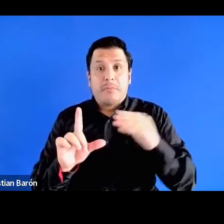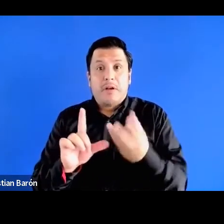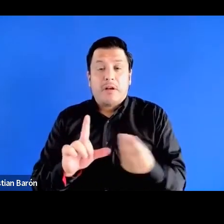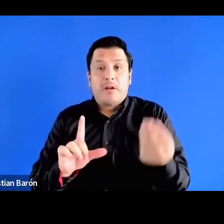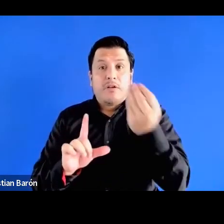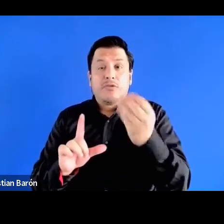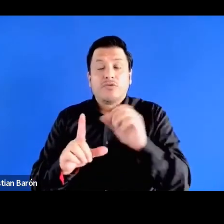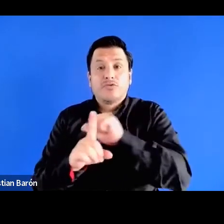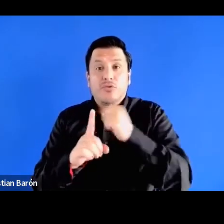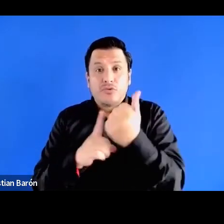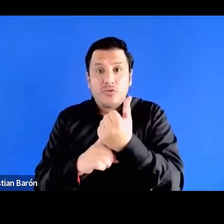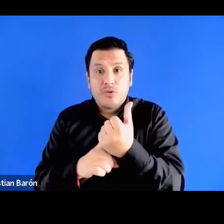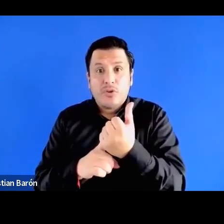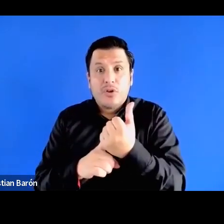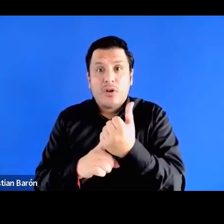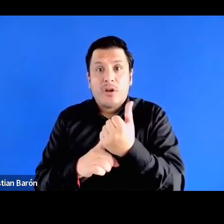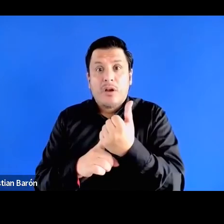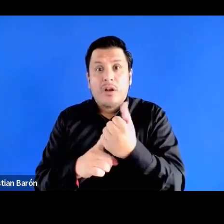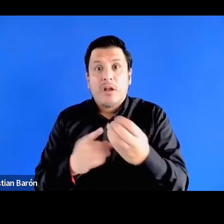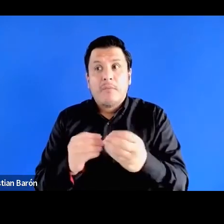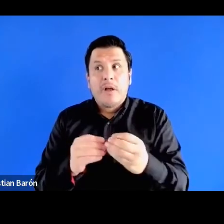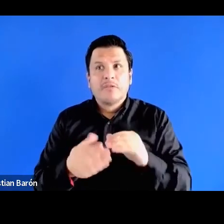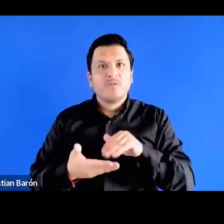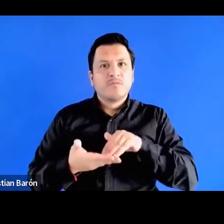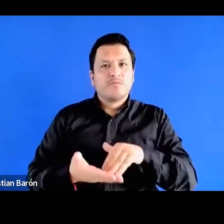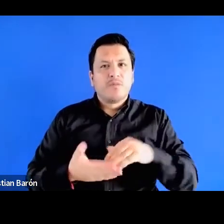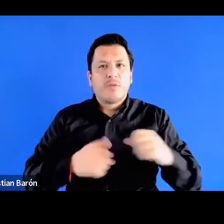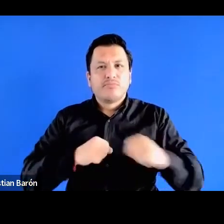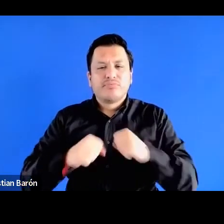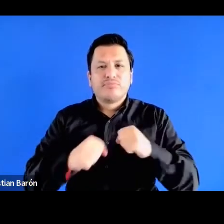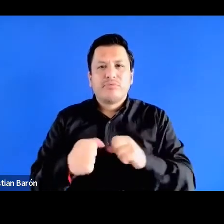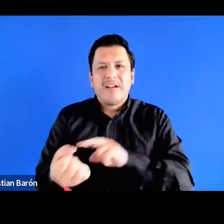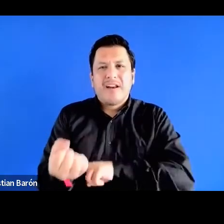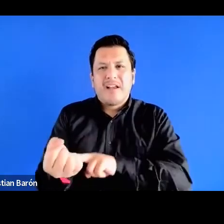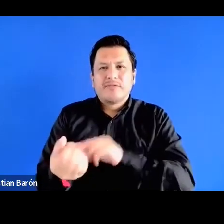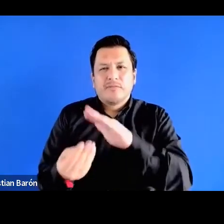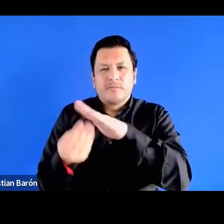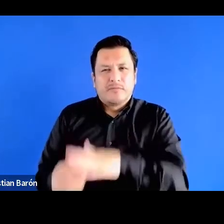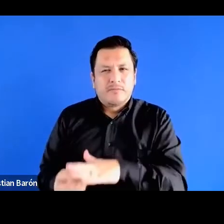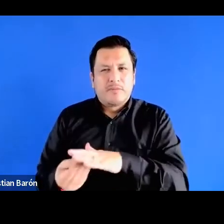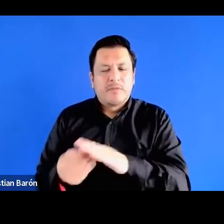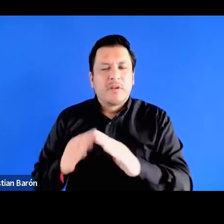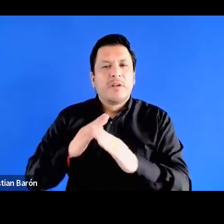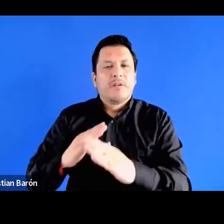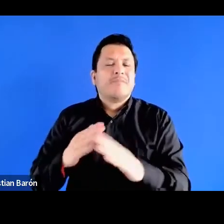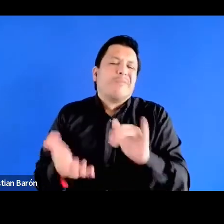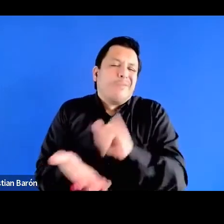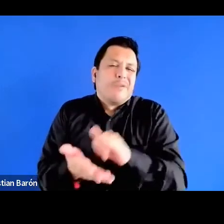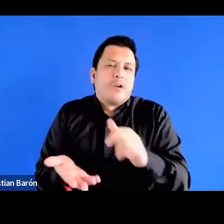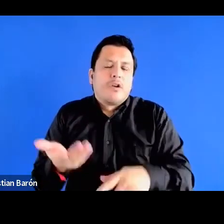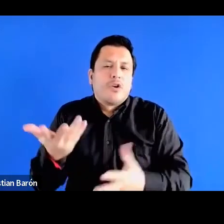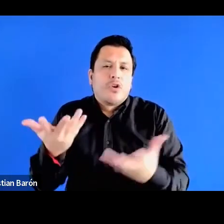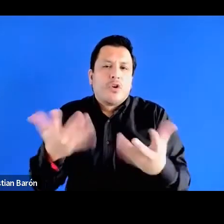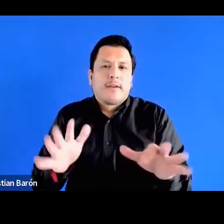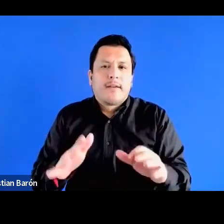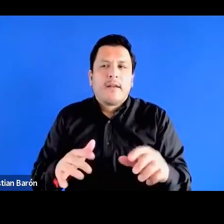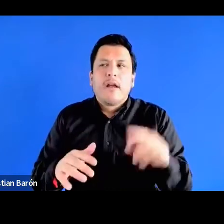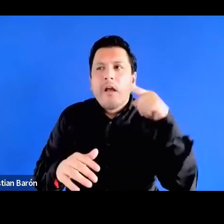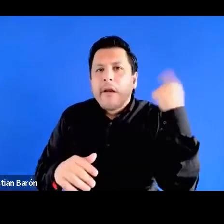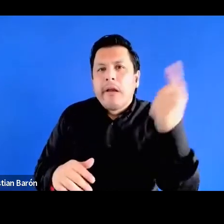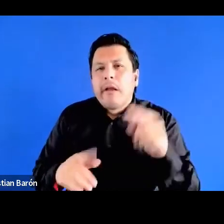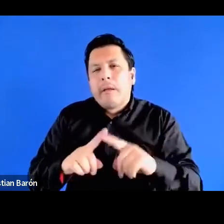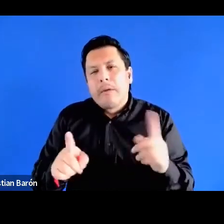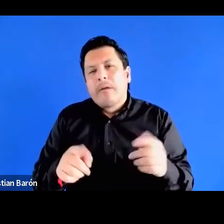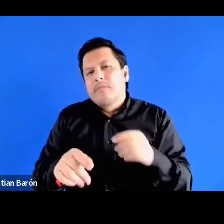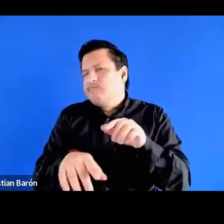mi ascenso social me llegó a ser mucho más radical en la lucha antirracista ¿no? como mujer afro de serpiente por tanto no quiero generalizar pero sí lo dejo como